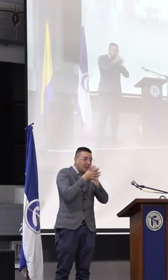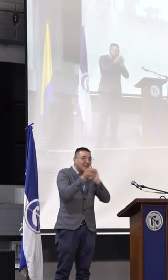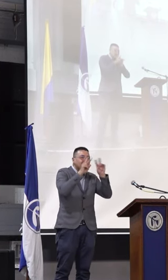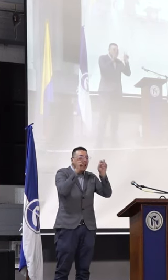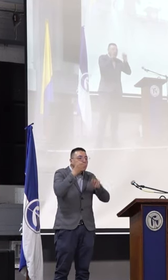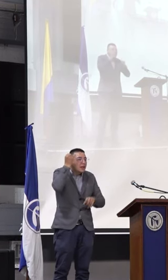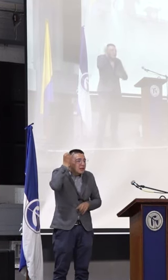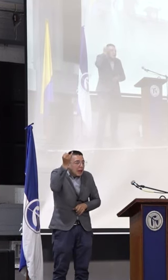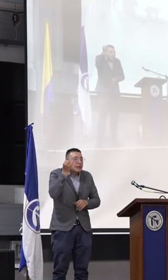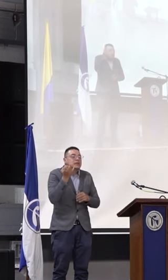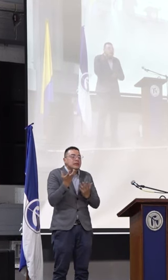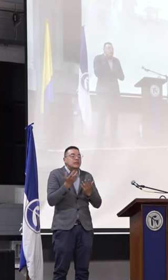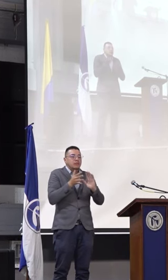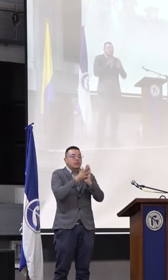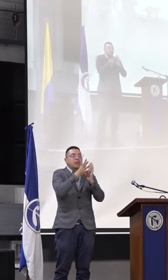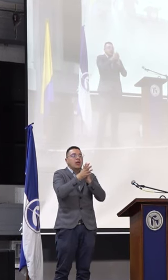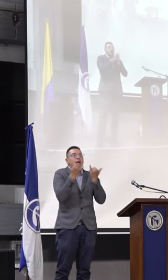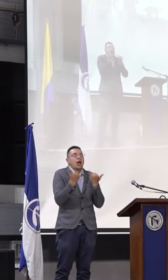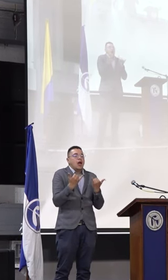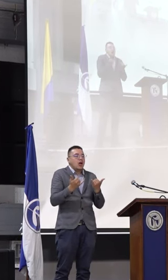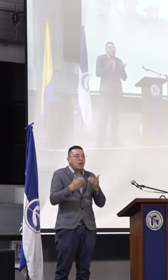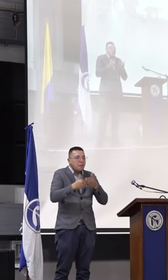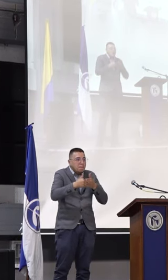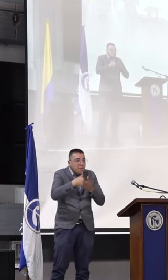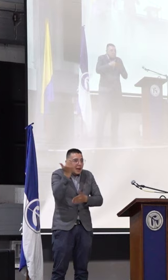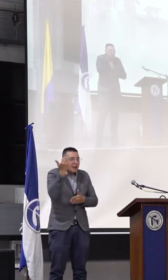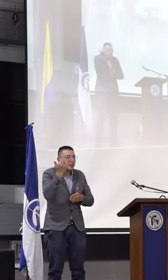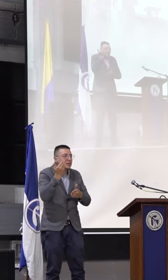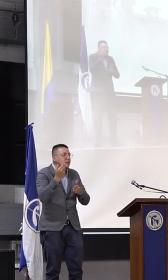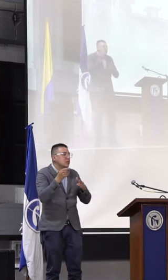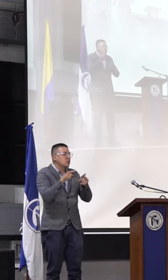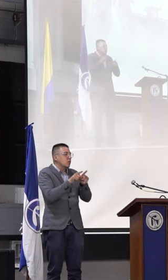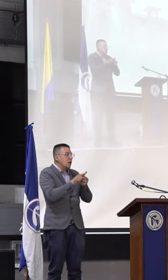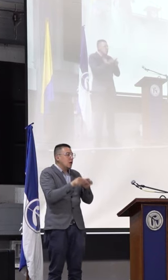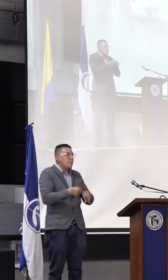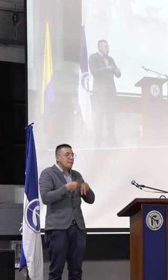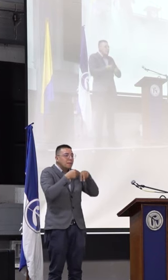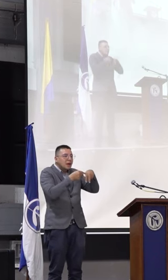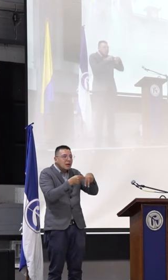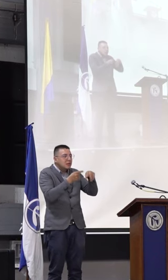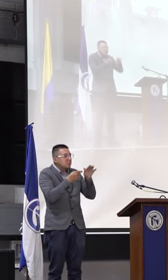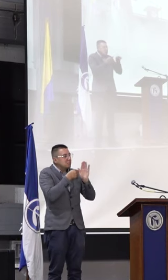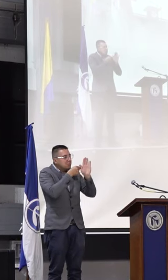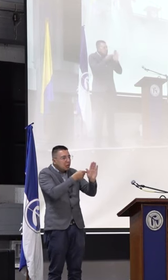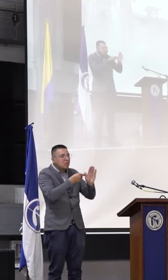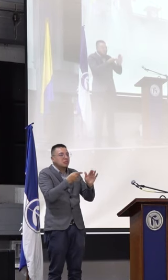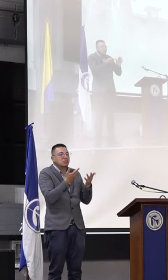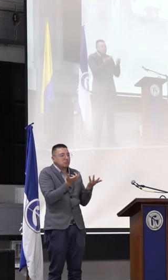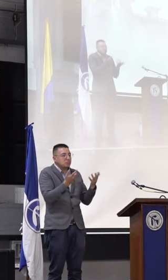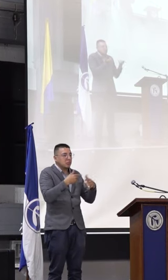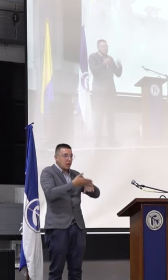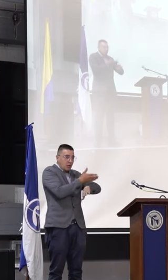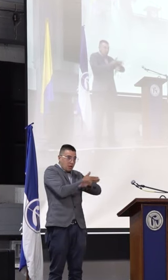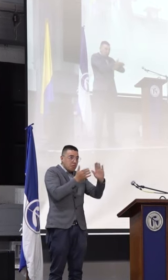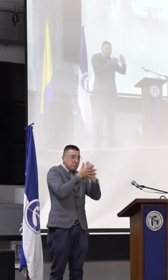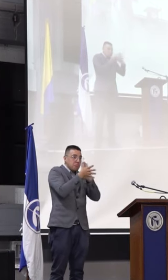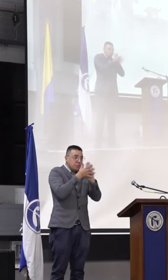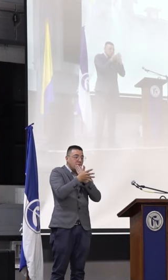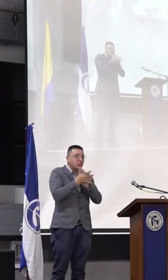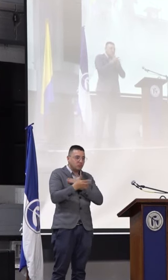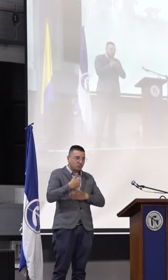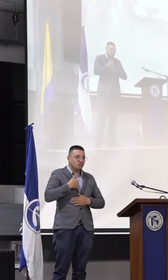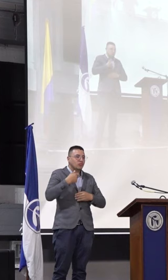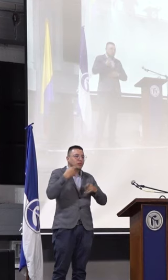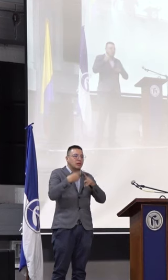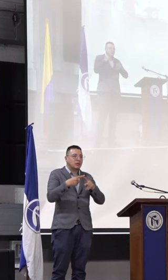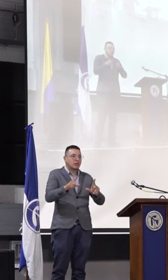específicamente, vamos a dar como una presentación de nosotros, ya les había contado, entonces soy